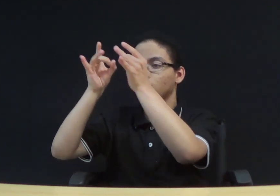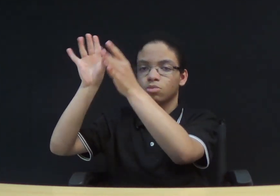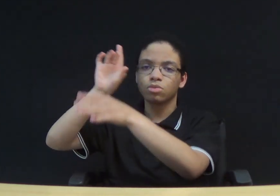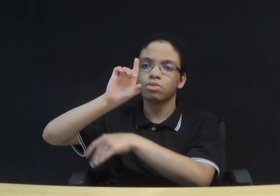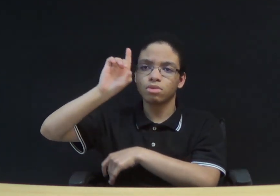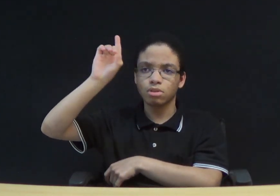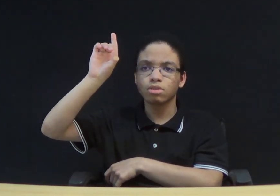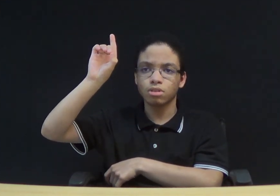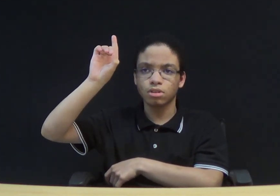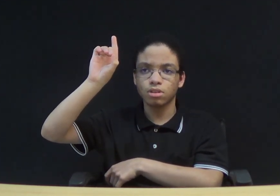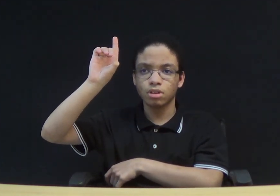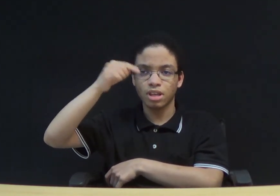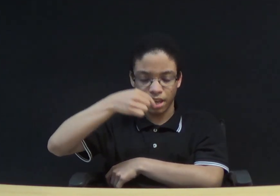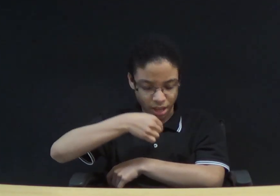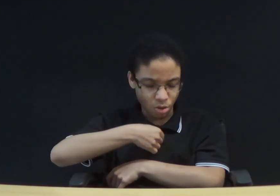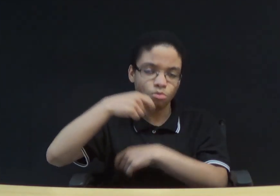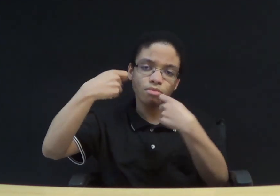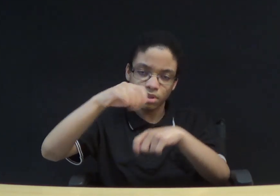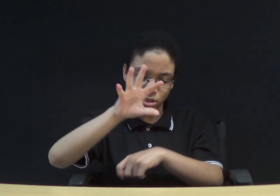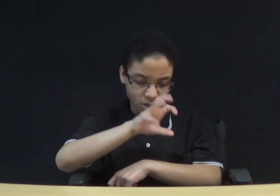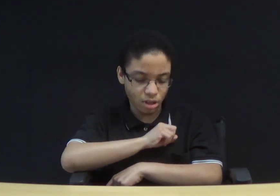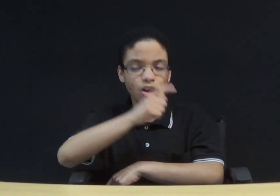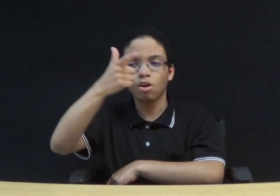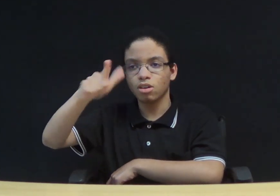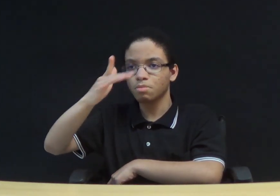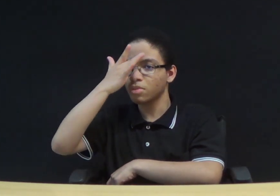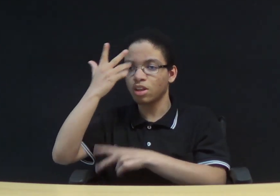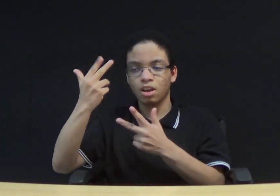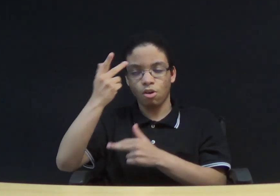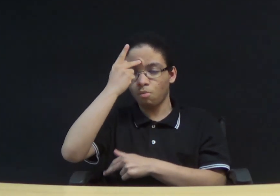Que eu ame o meu próximo como a mim mesmo, em nome de Jesus.